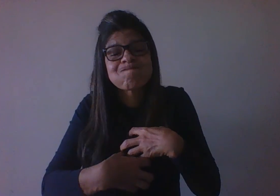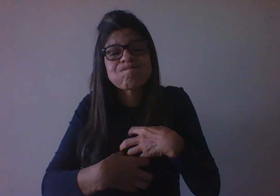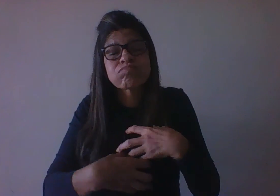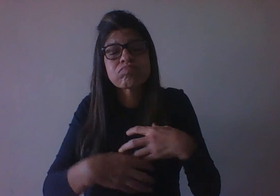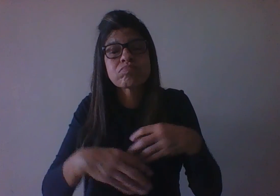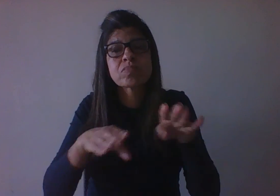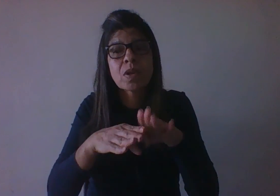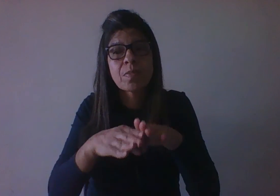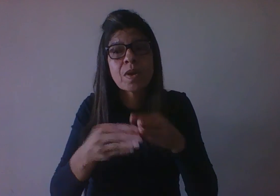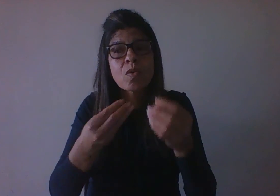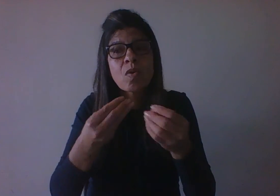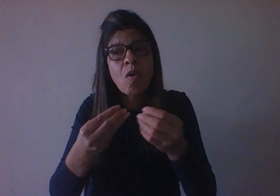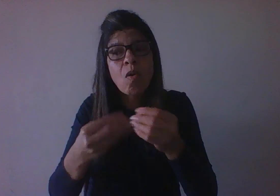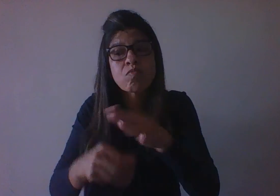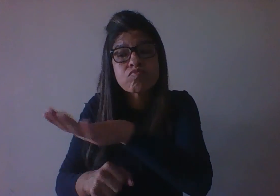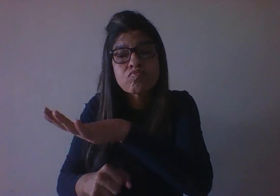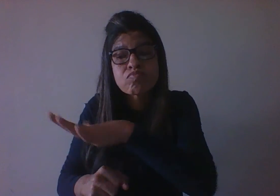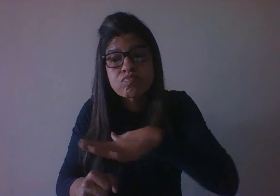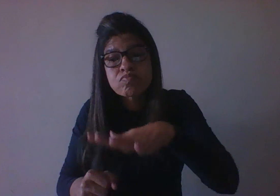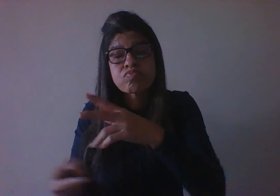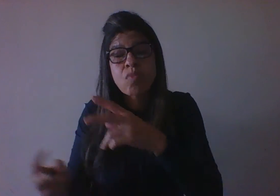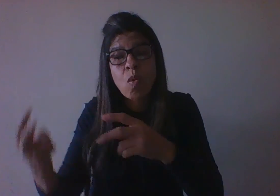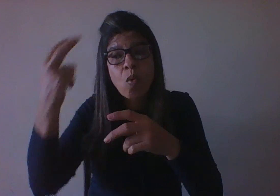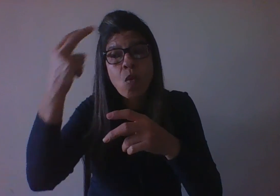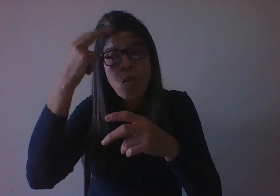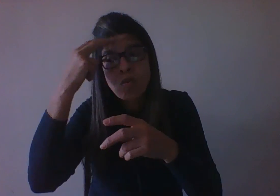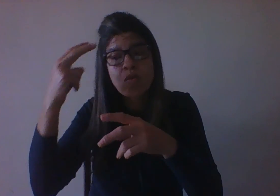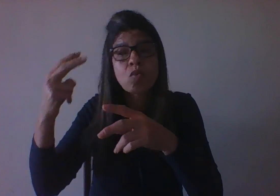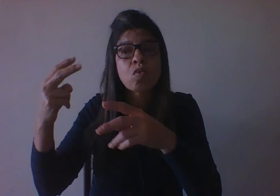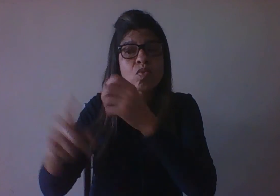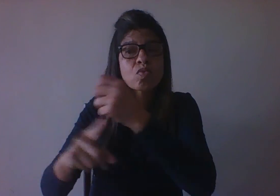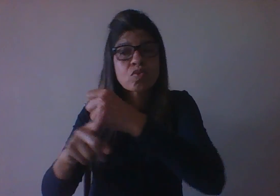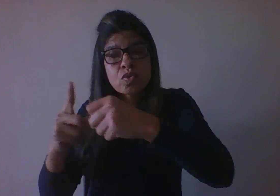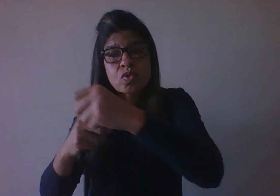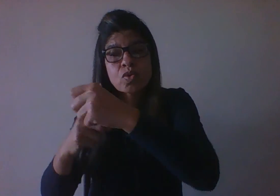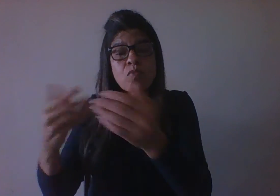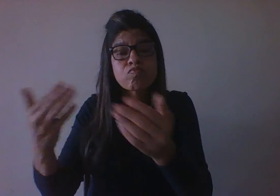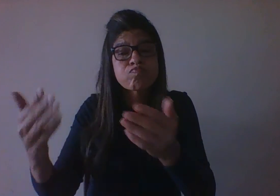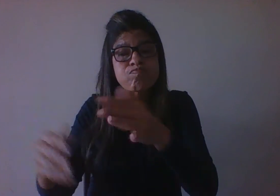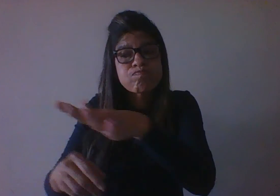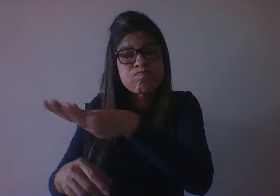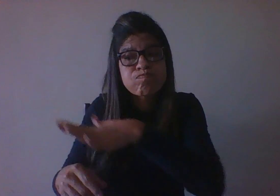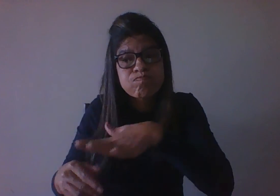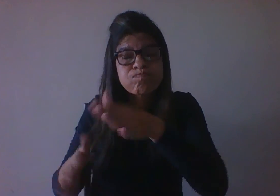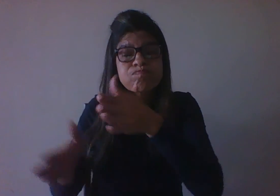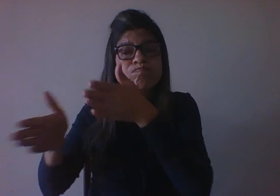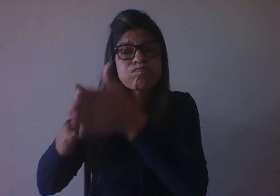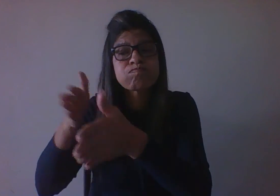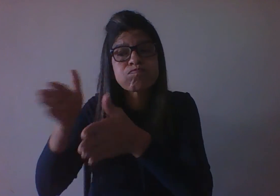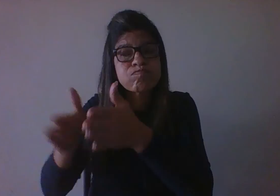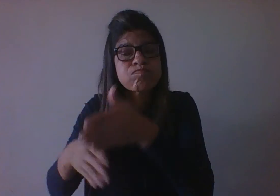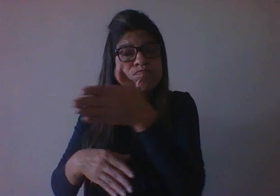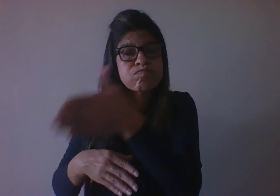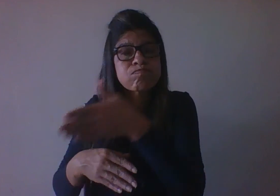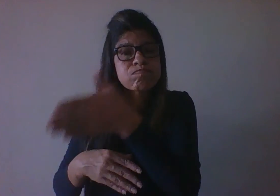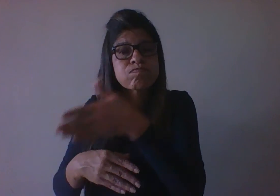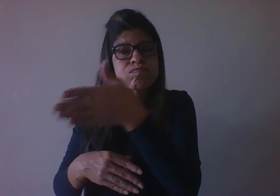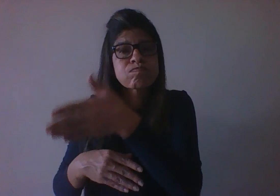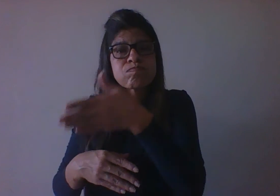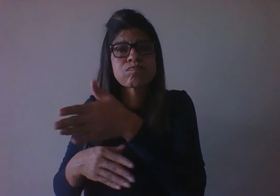quando os comportamentalistas começaram a discutir o desenvolvimento, mas nas décadas de 50 e 60 do século passado os